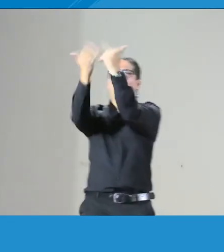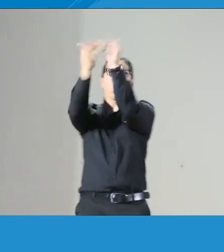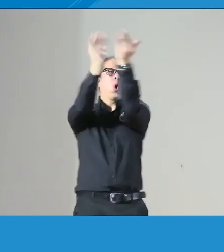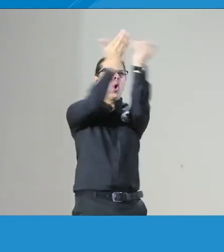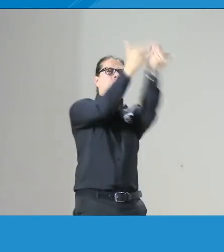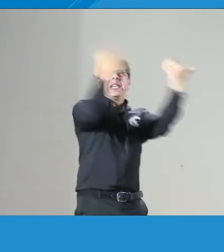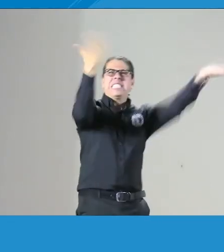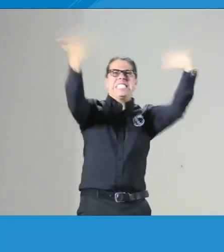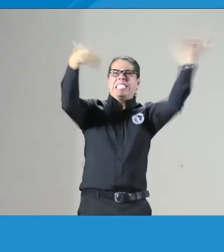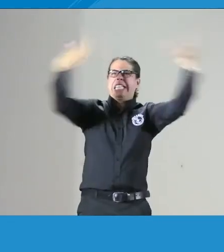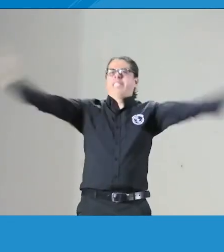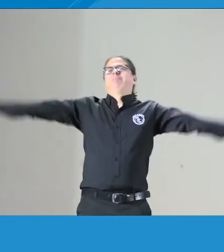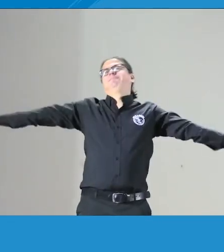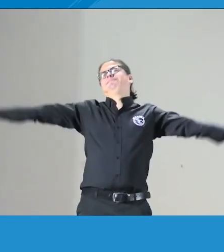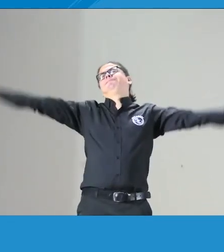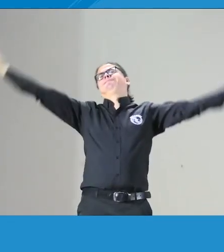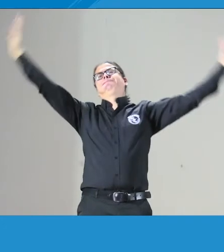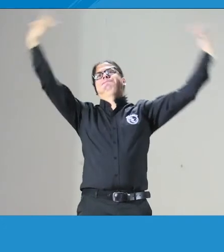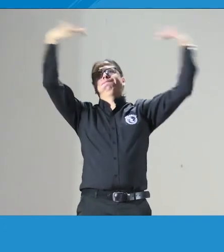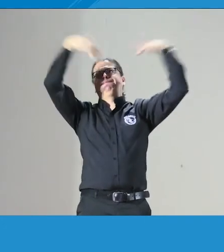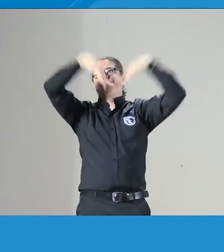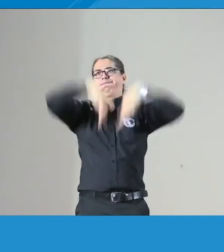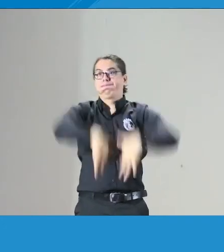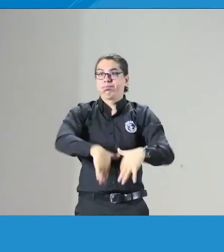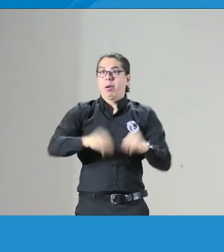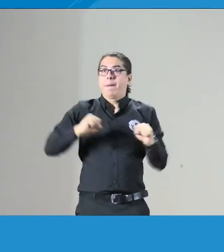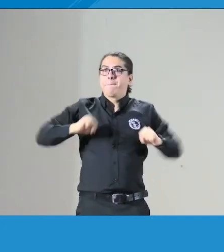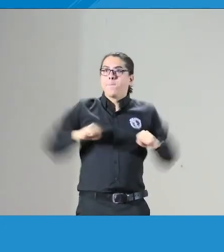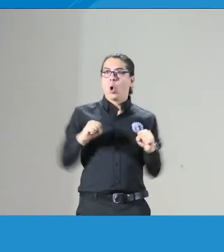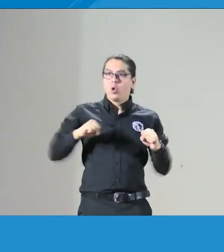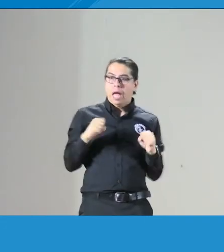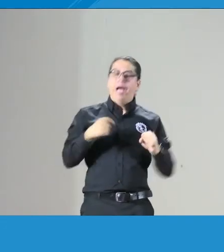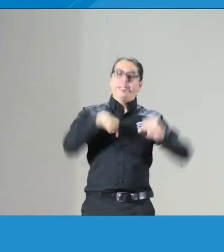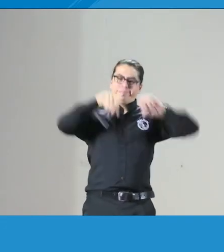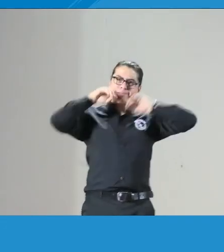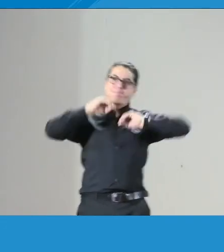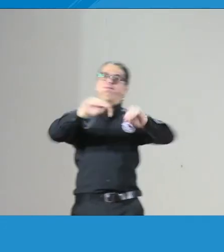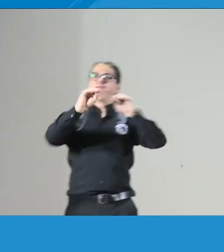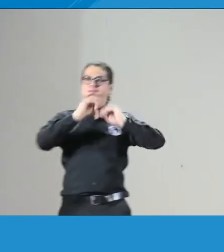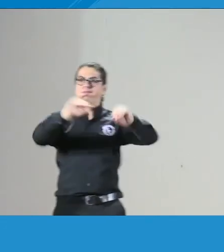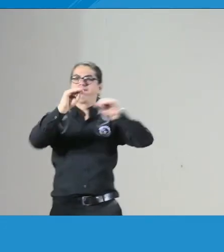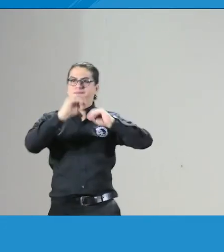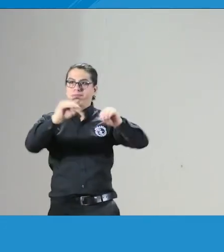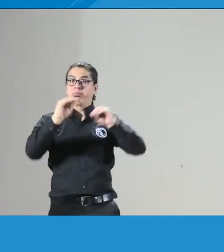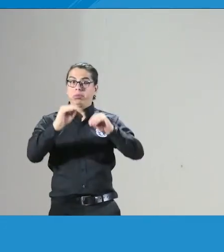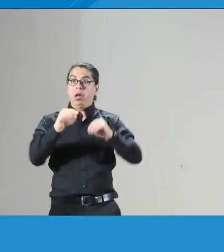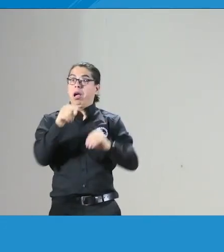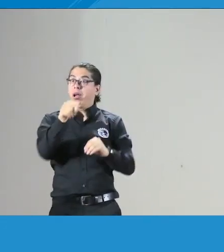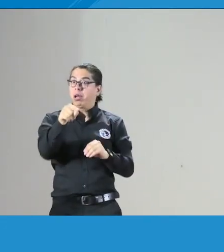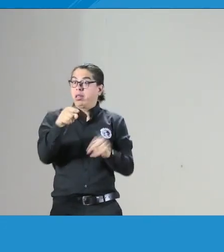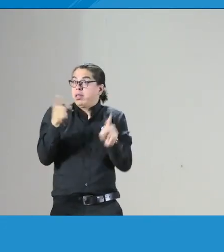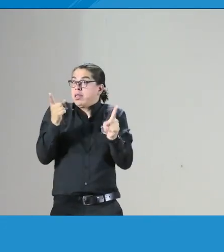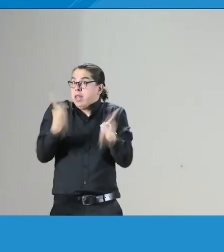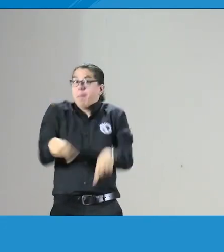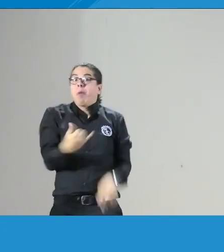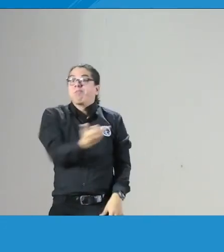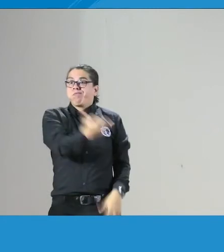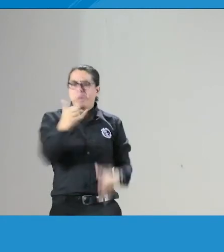cualificación de intérpretes que trabajan en el ámbito educativo y se hizo en la ciudad de Bogotá se hizo una formación y allí